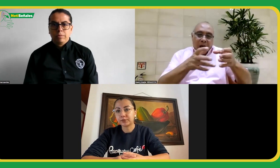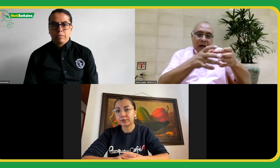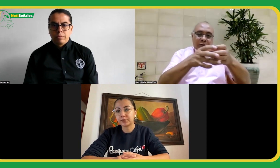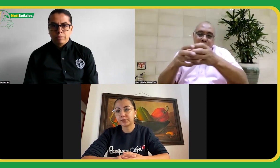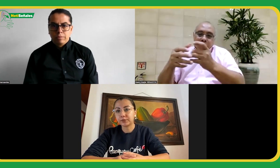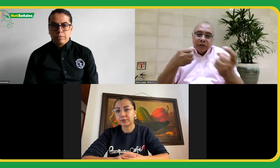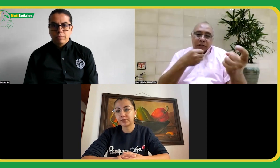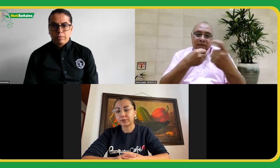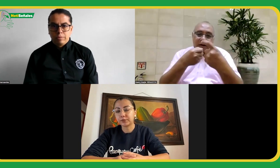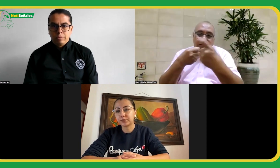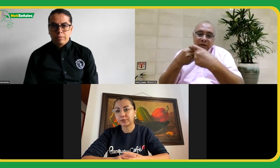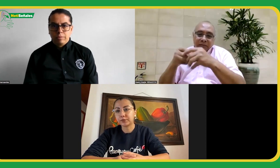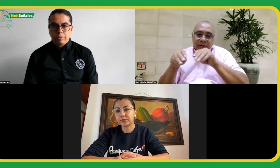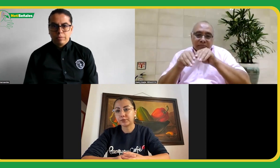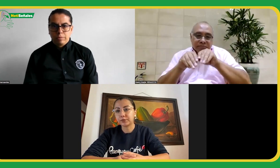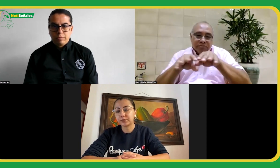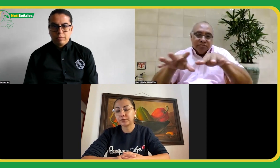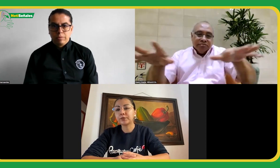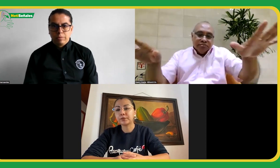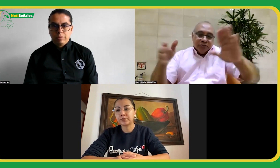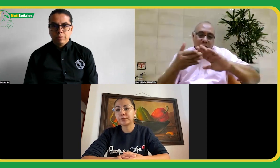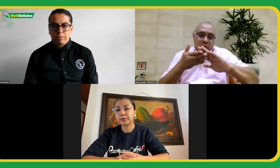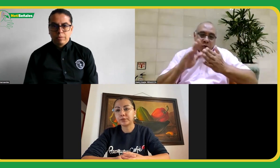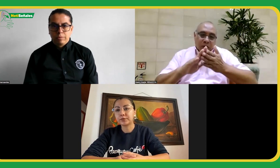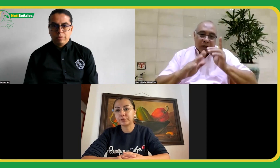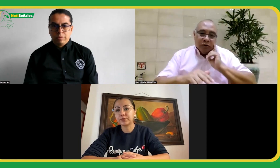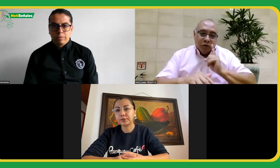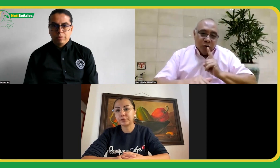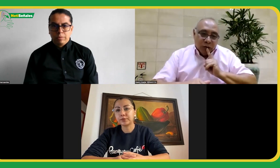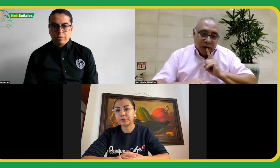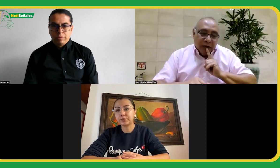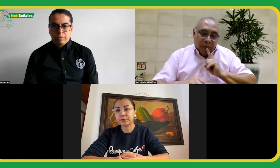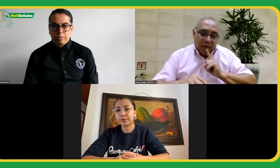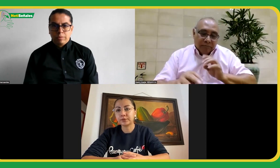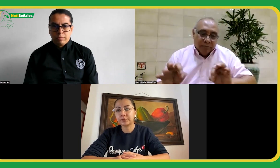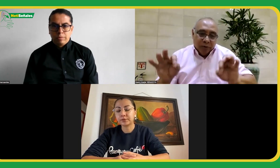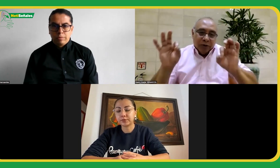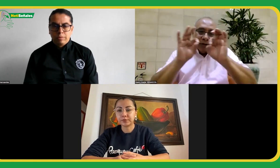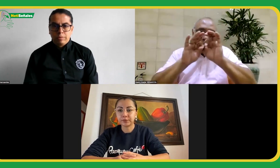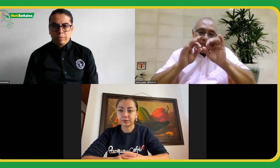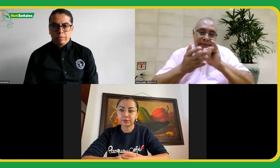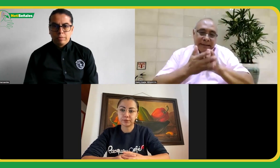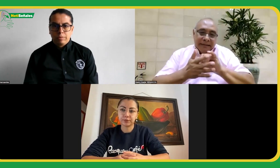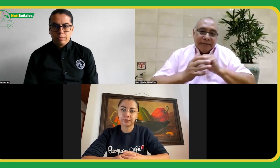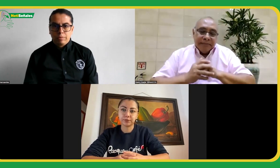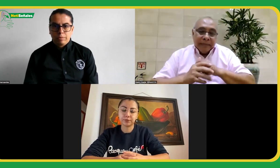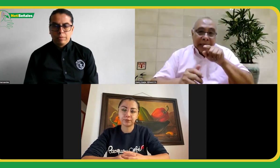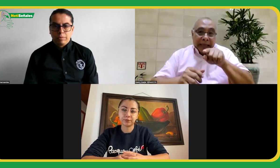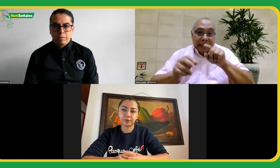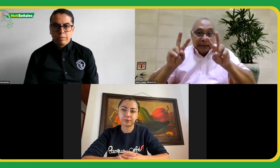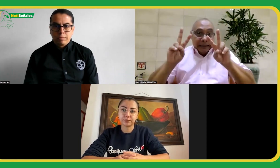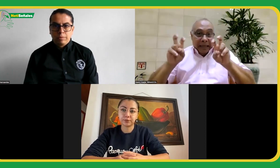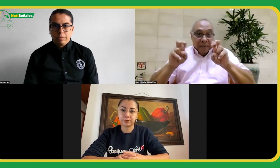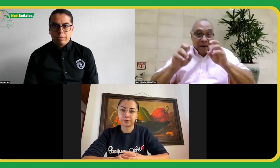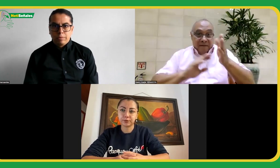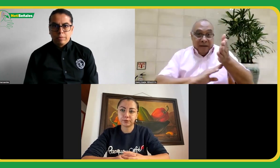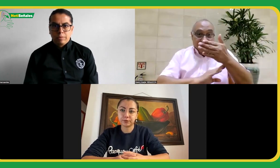masificamos a las asociaciones afiliadas a FENASCOL y a la comunidad sorda, resaltando la importancia de este hecho.